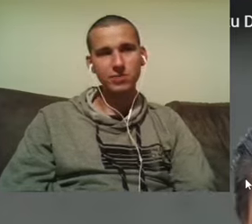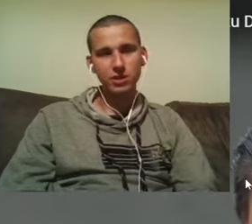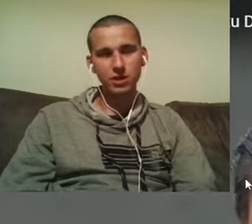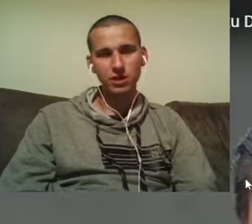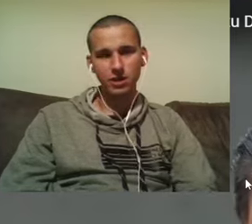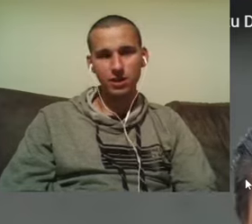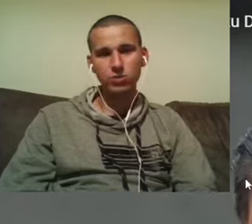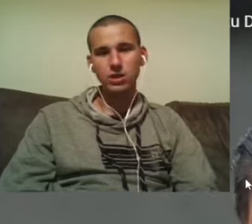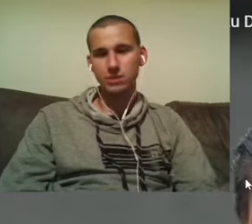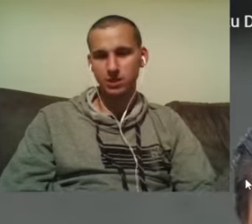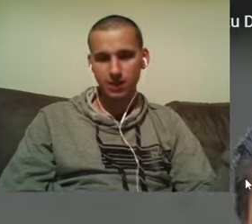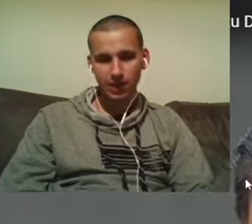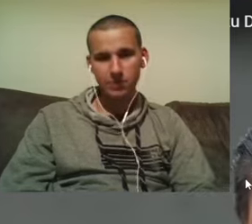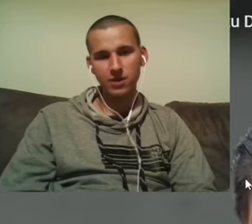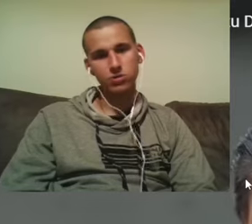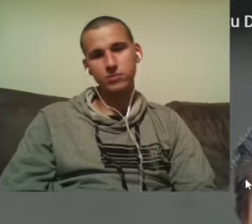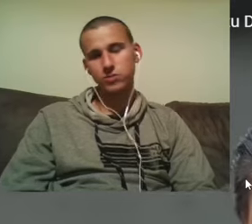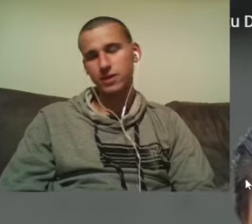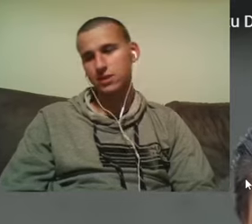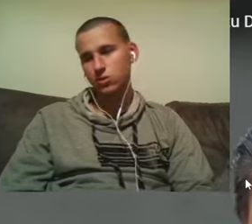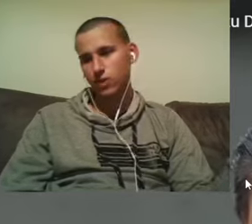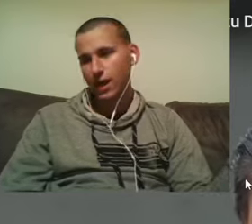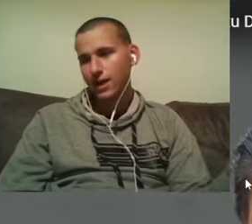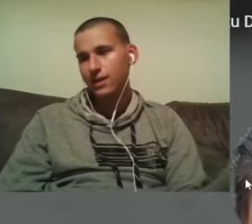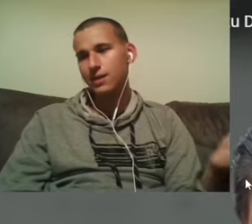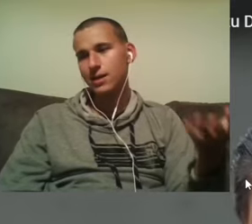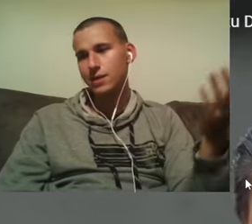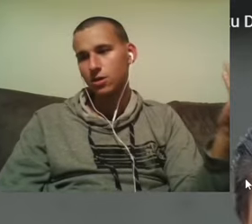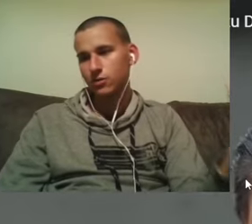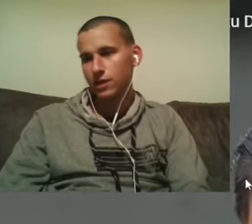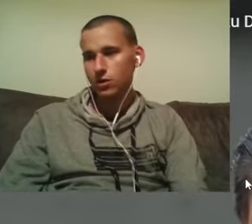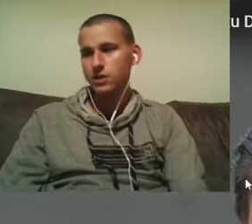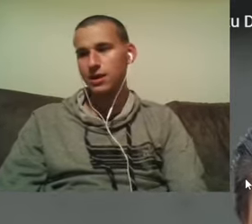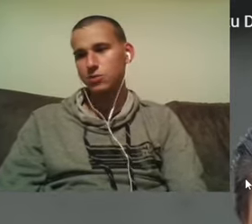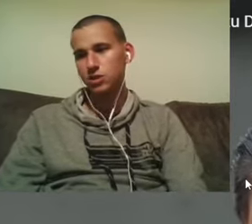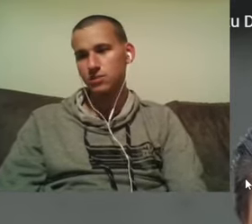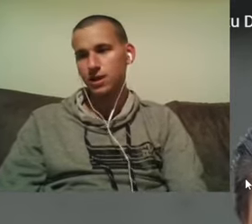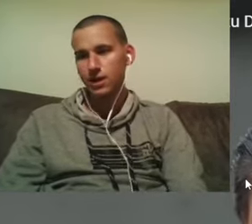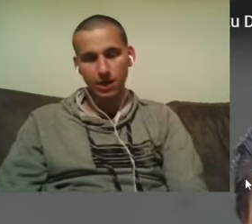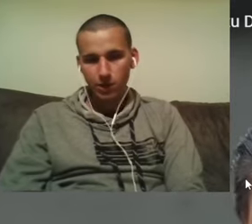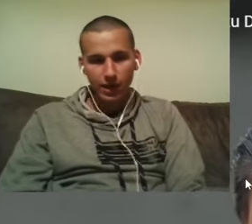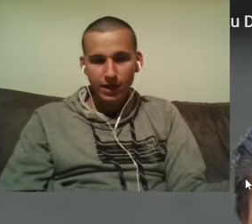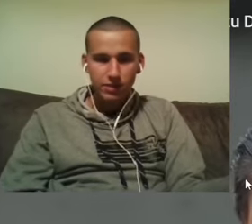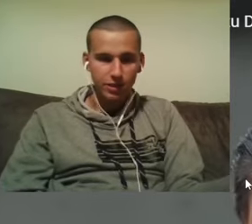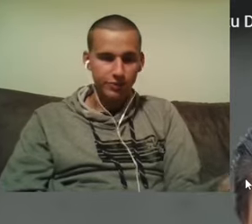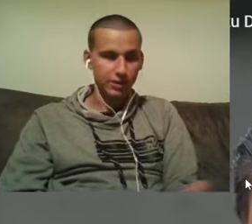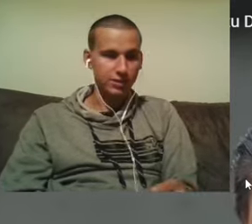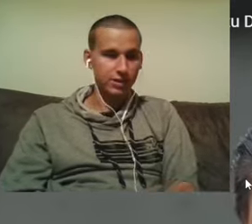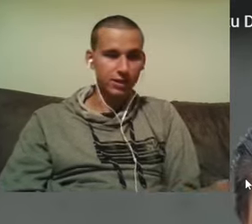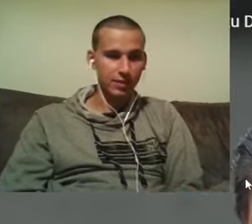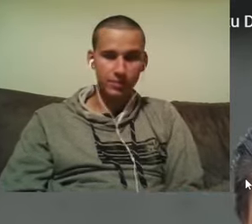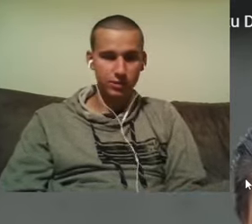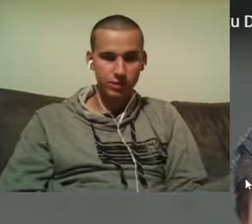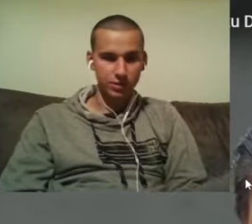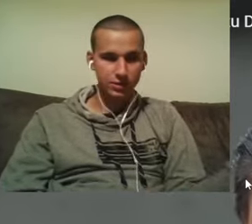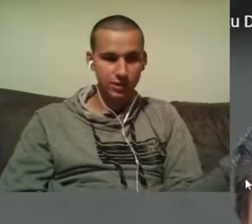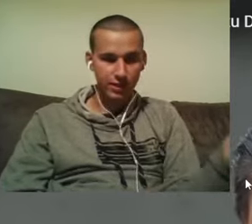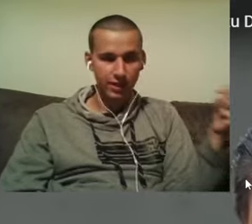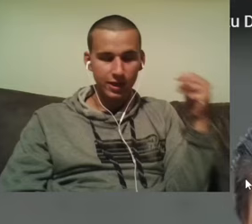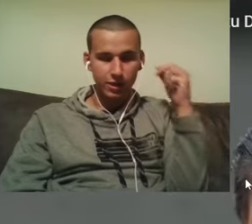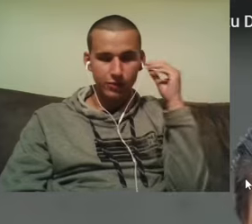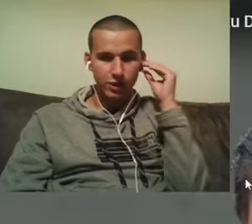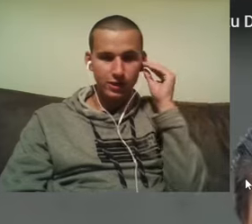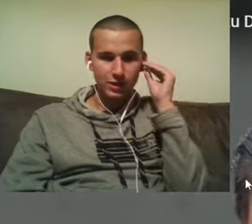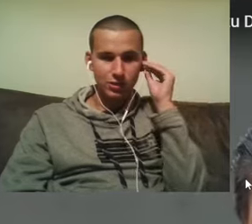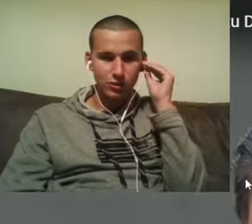im ganzen Land respektierte Regierung, nämlich die Taliban. Und die muss man jetzt nur noch anerkennen, dann kann man da auch wieder Leute hin abschieben. Da kann man auch Handeln mit Afghanistan treiben. Also das